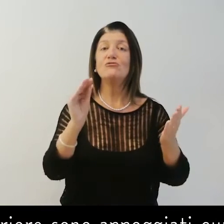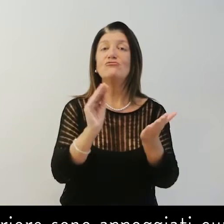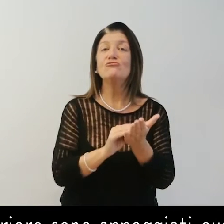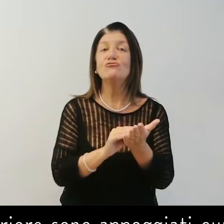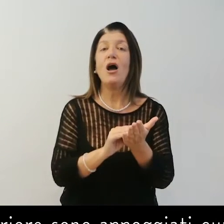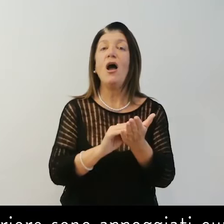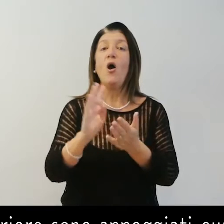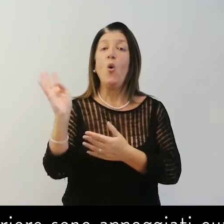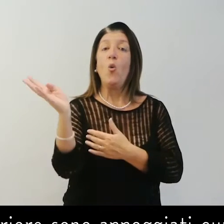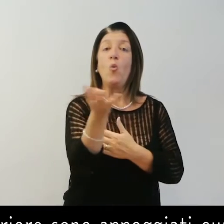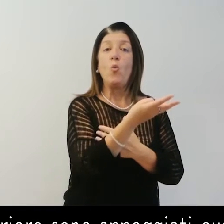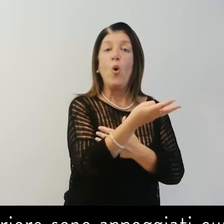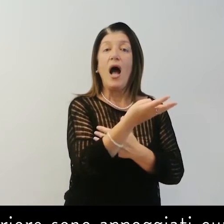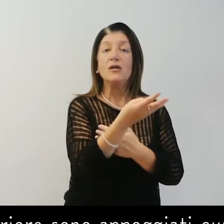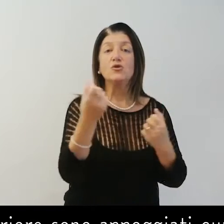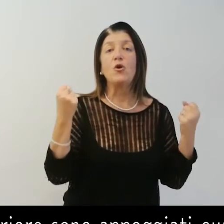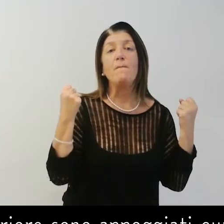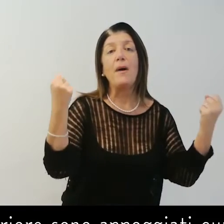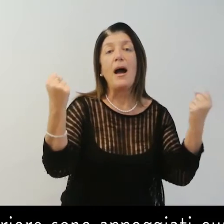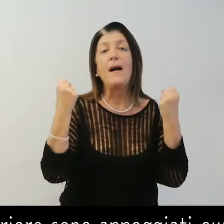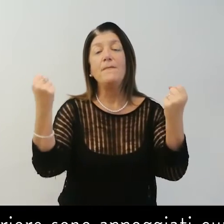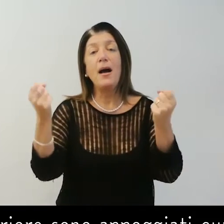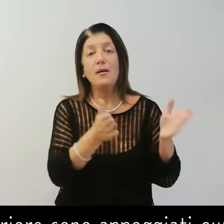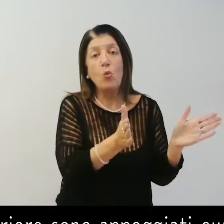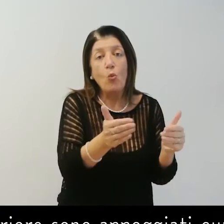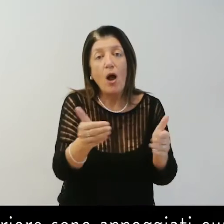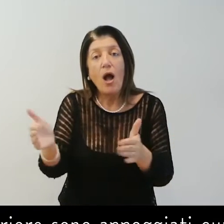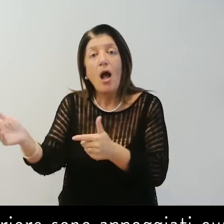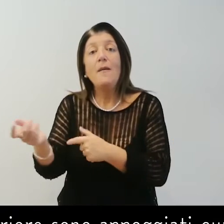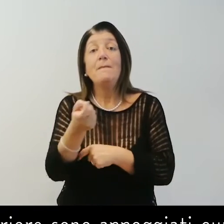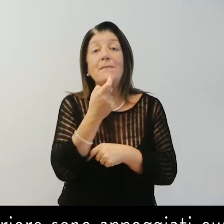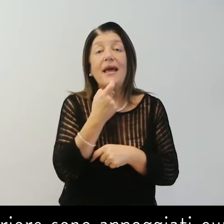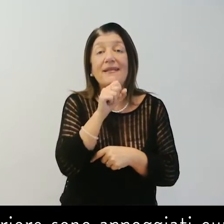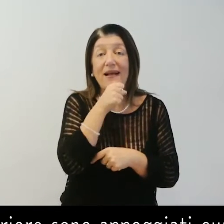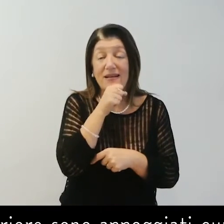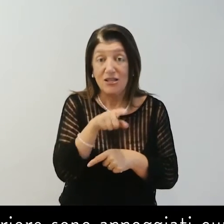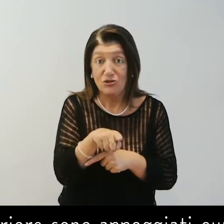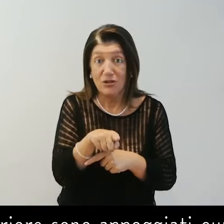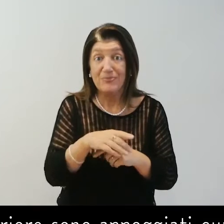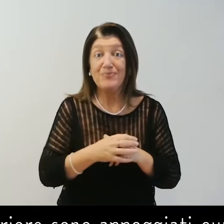Nell'ordine inferiore sono appoggiati quattro pilasti quadrangolari in pietra grigia.